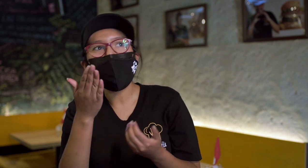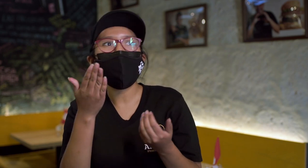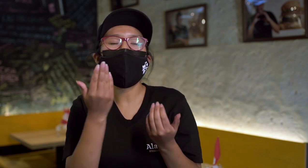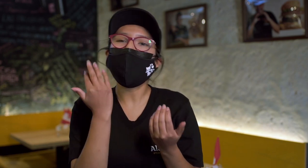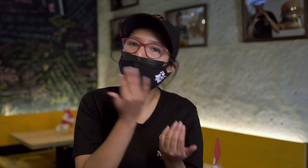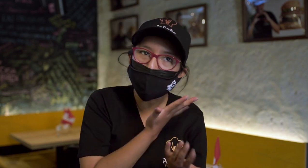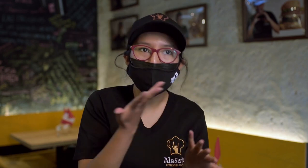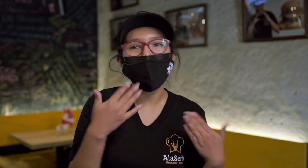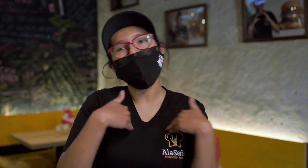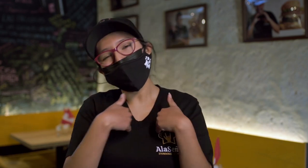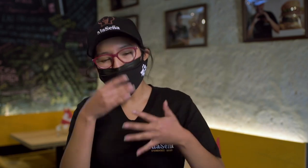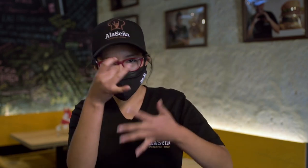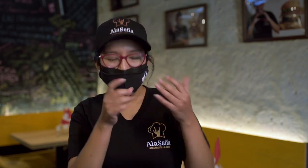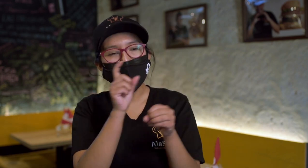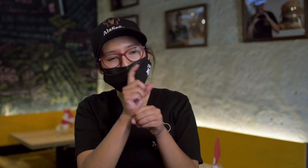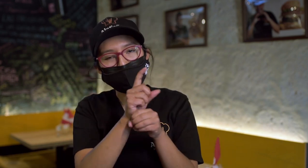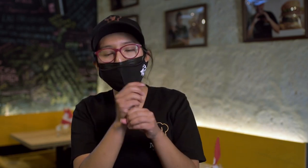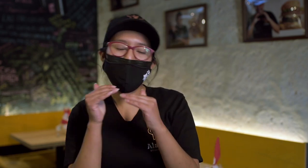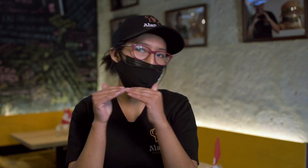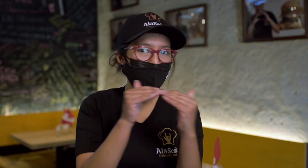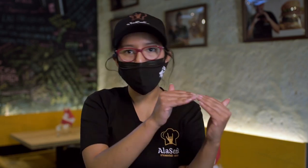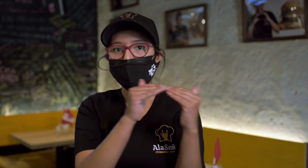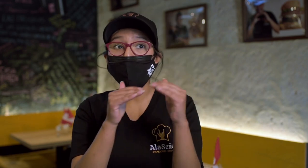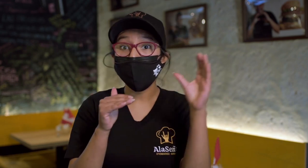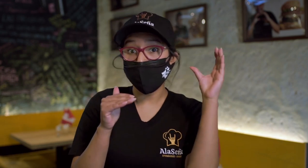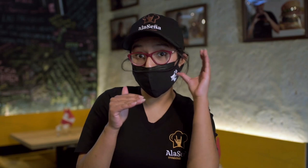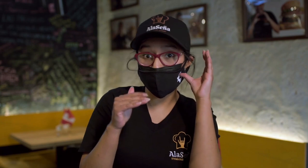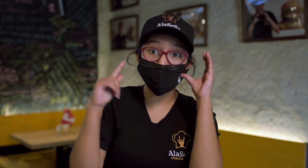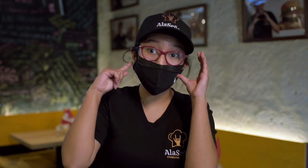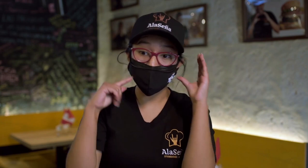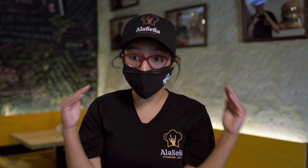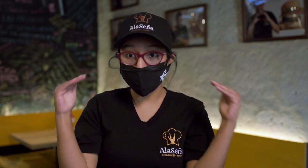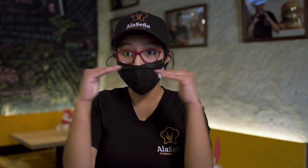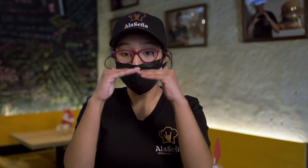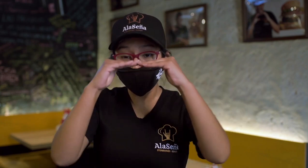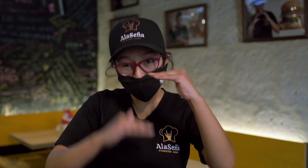más acerca de la velocidad agro y los animales y así por igual nos podemos comunicar tanto a los otros y a los oyentes.